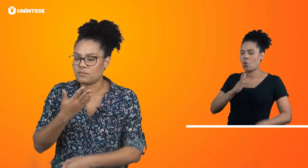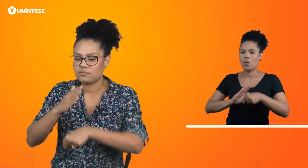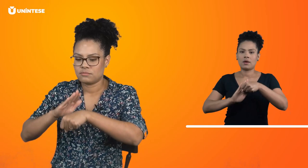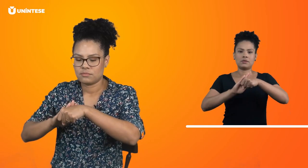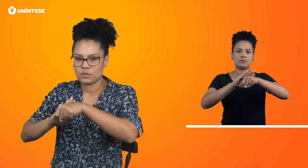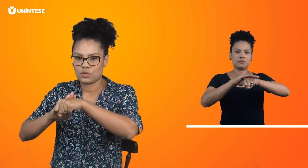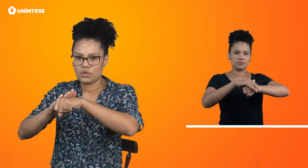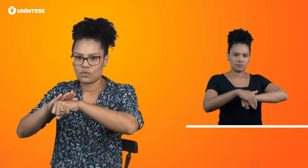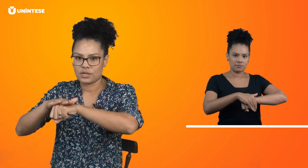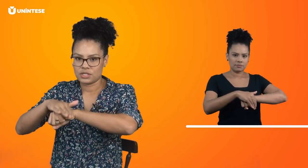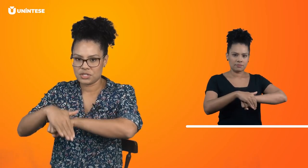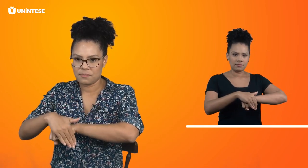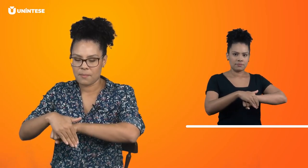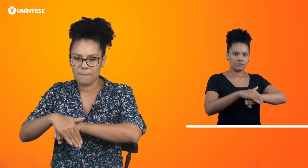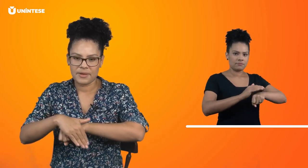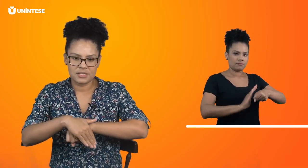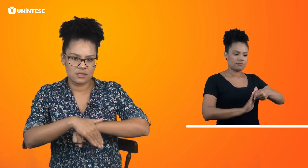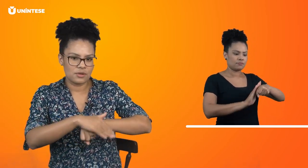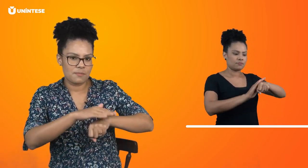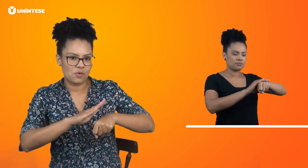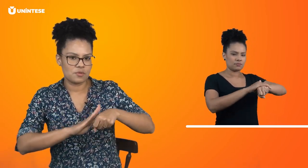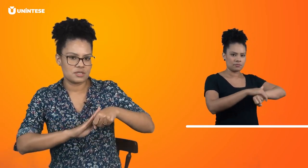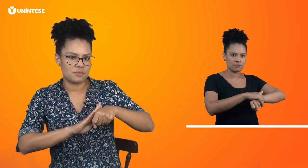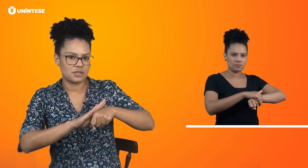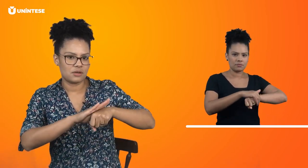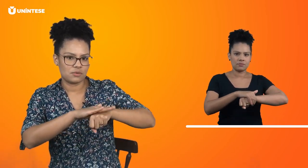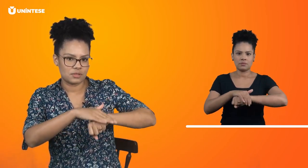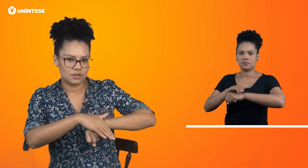Boa noite, passando a mão por cima da outra.